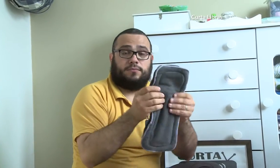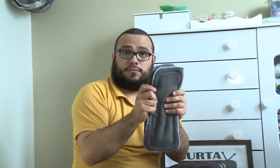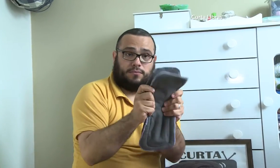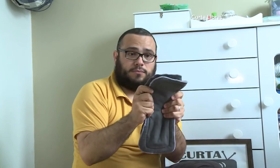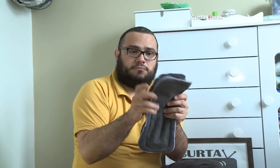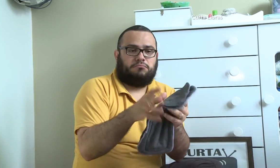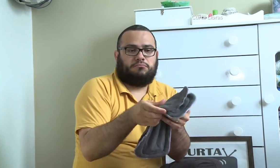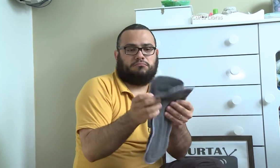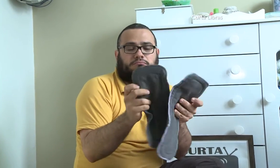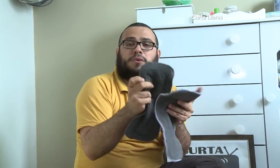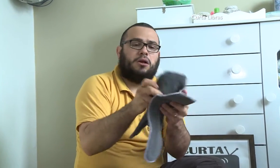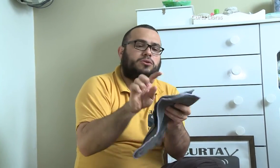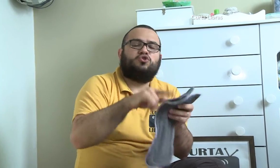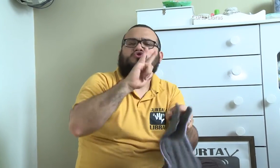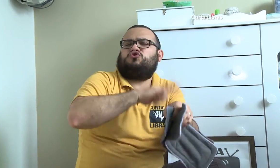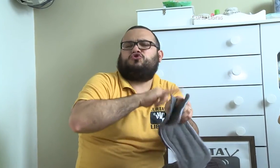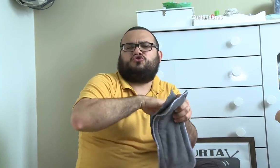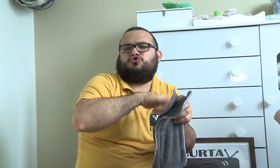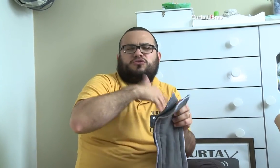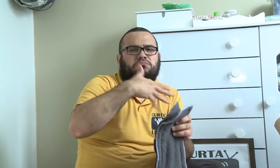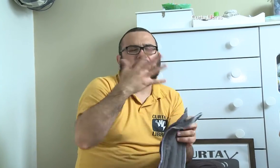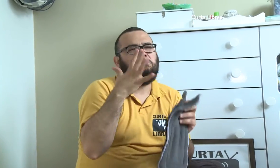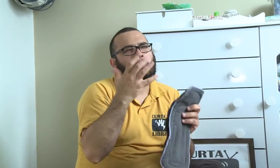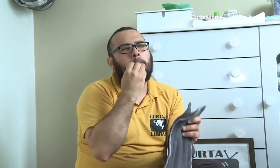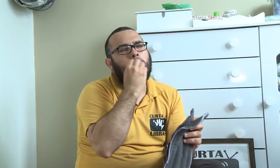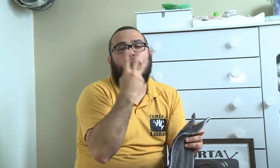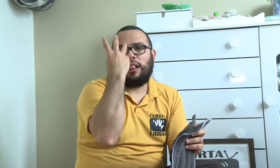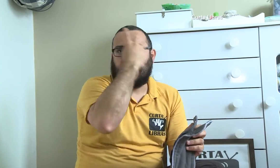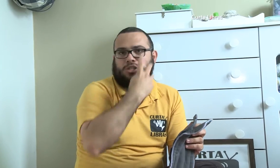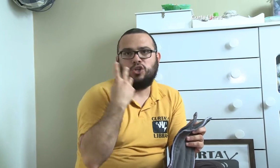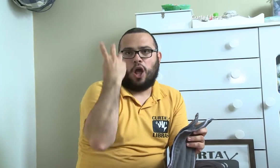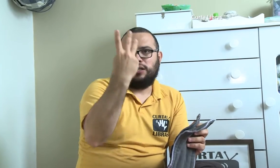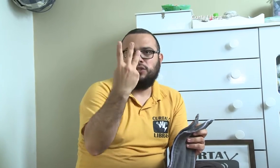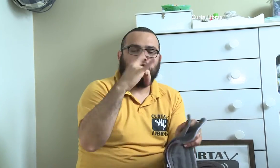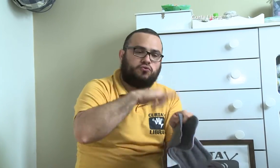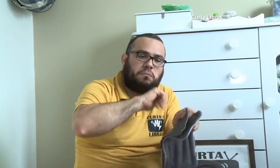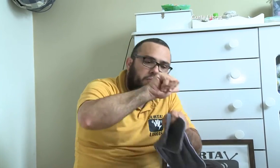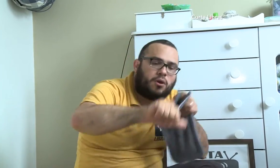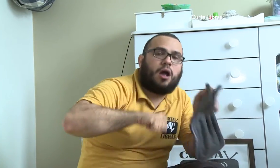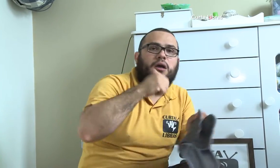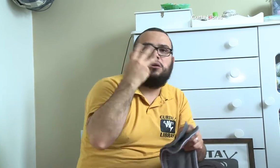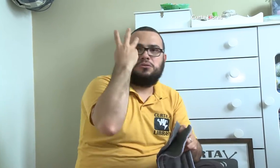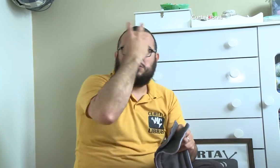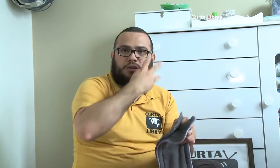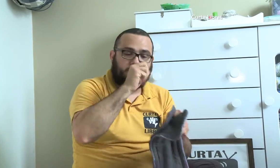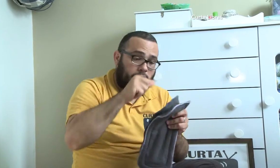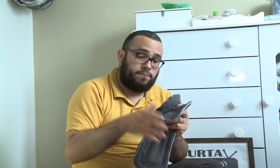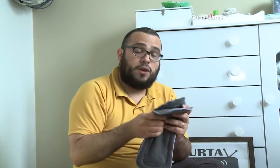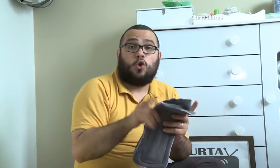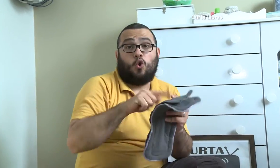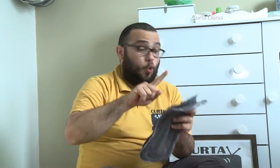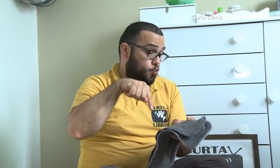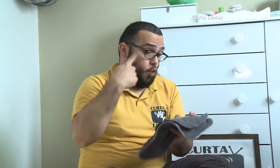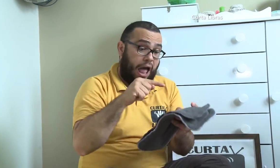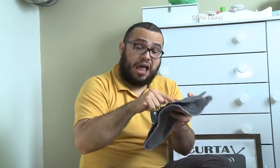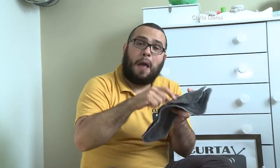bebê de 3 em 3 horas. O tecido pode ter contato com a pele sem problema, mas você pode escolher